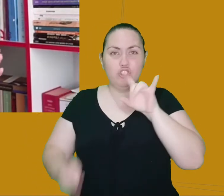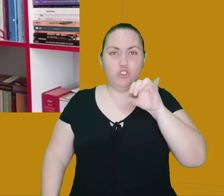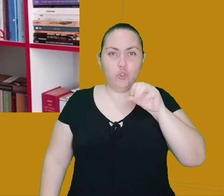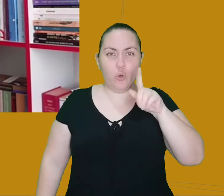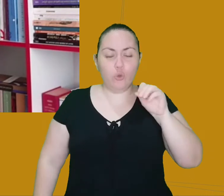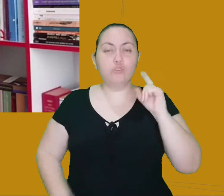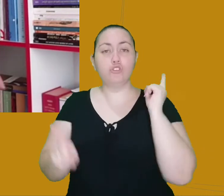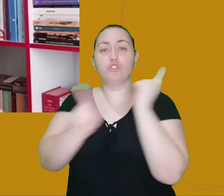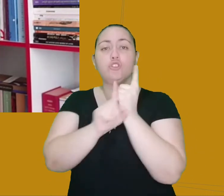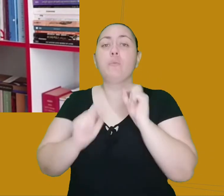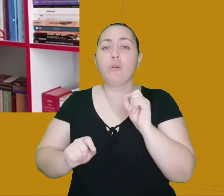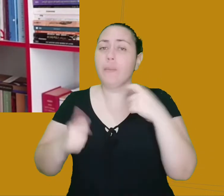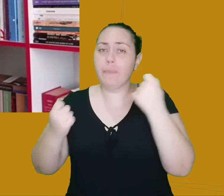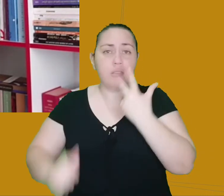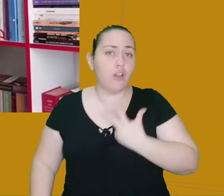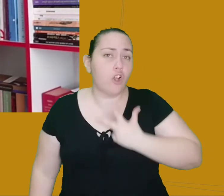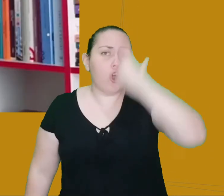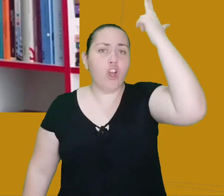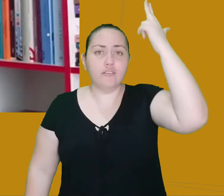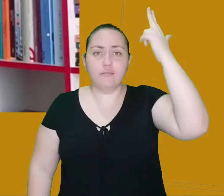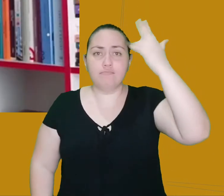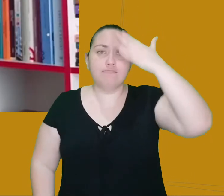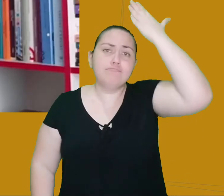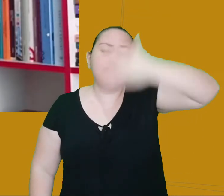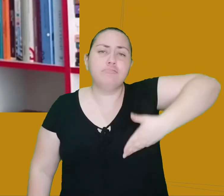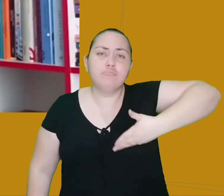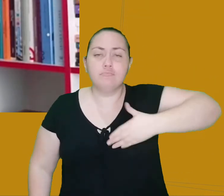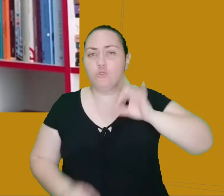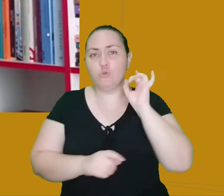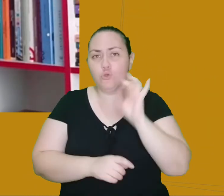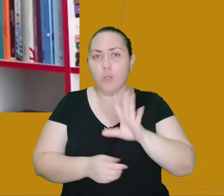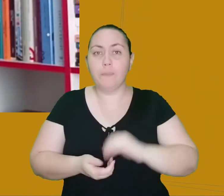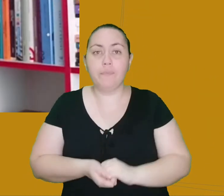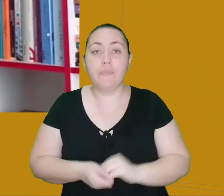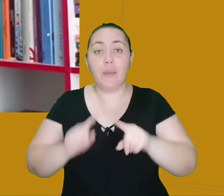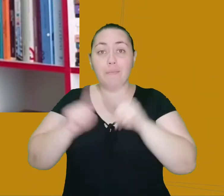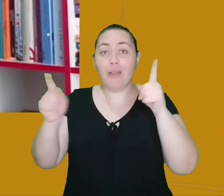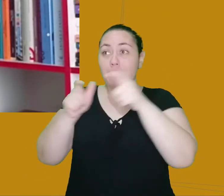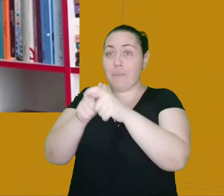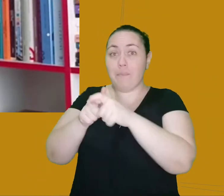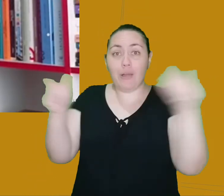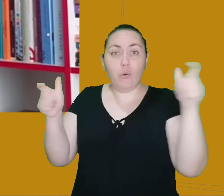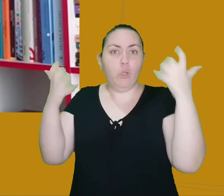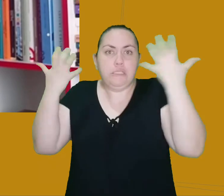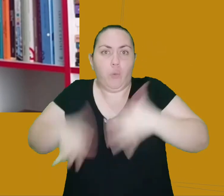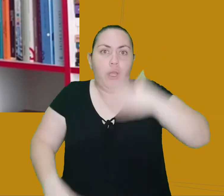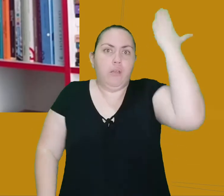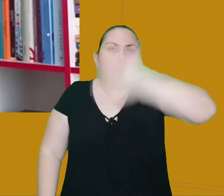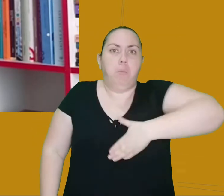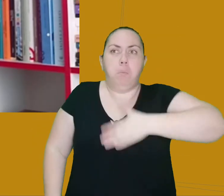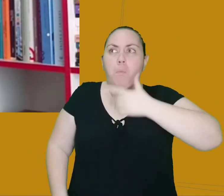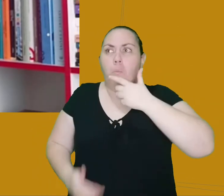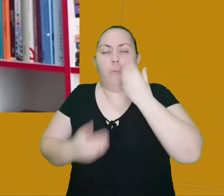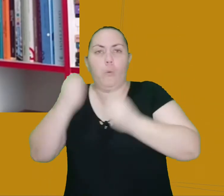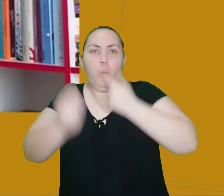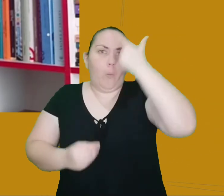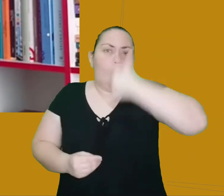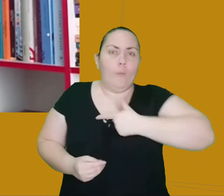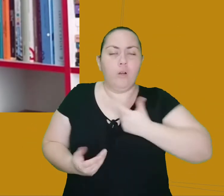problema é só cortar o nariz forte. Só que, como a maioria das pessoas não quer ficar sem o seu nariz, ele não tem muito sucesso que nisso. Então ele